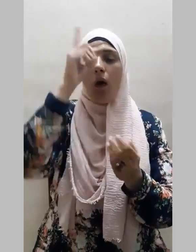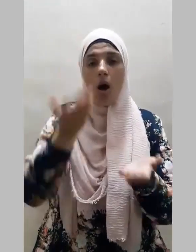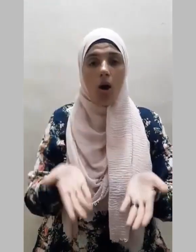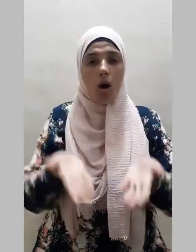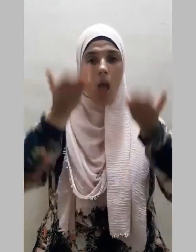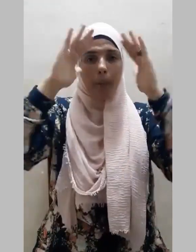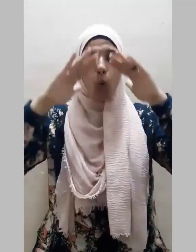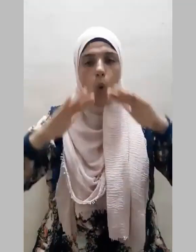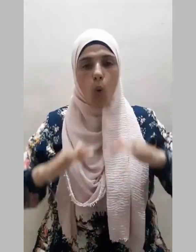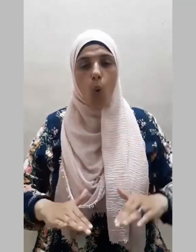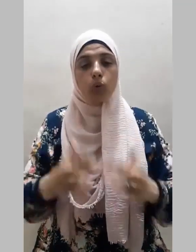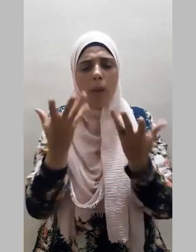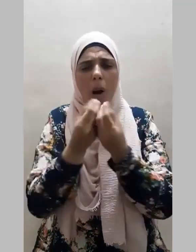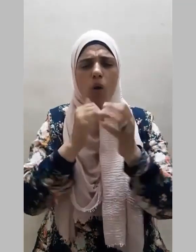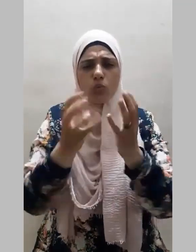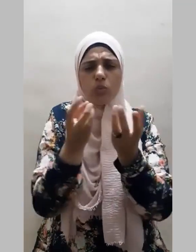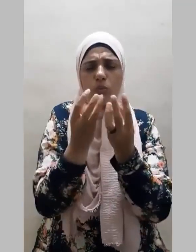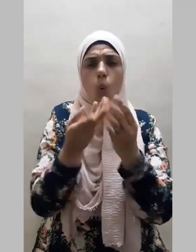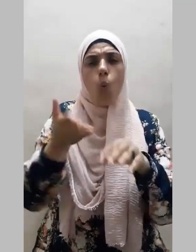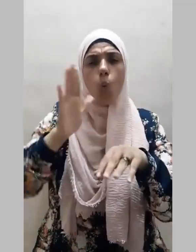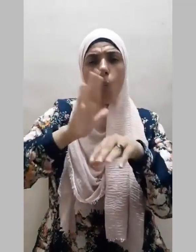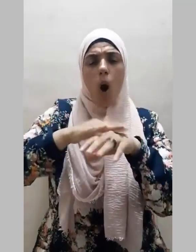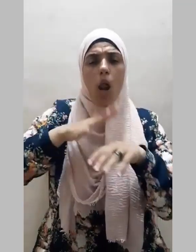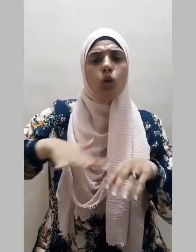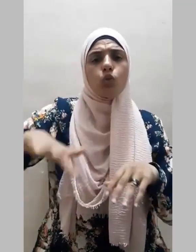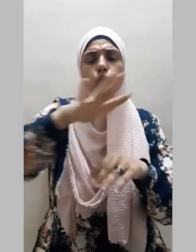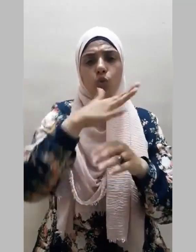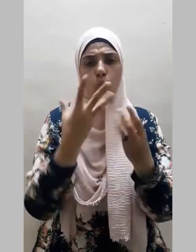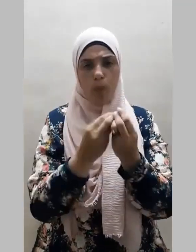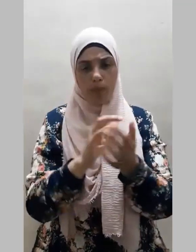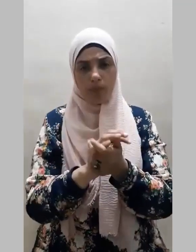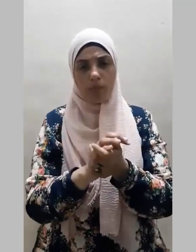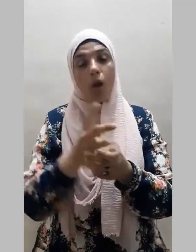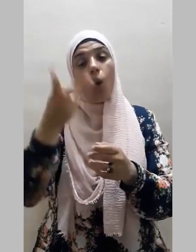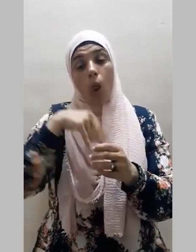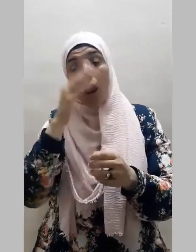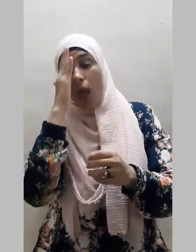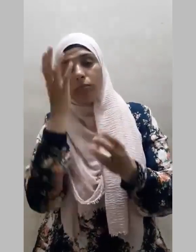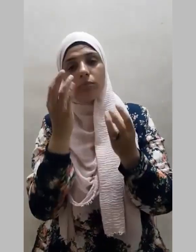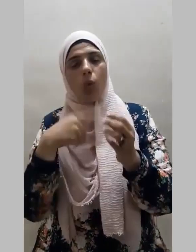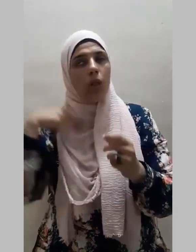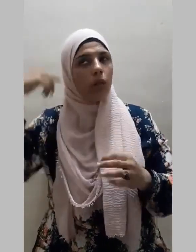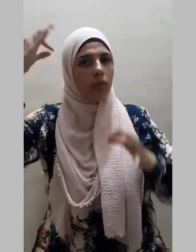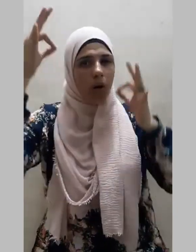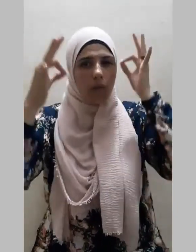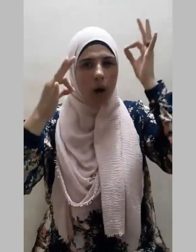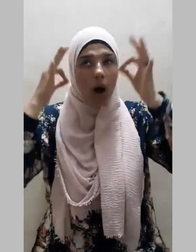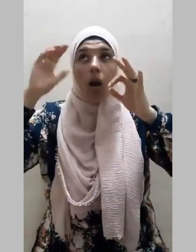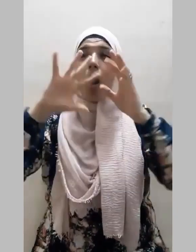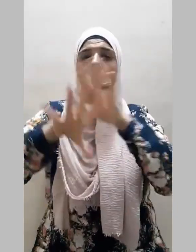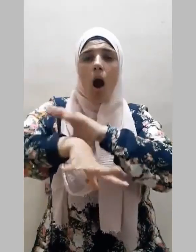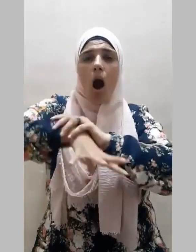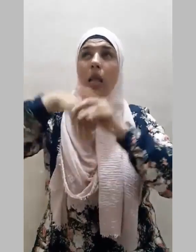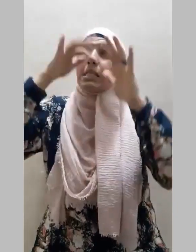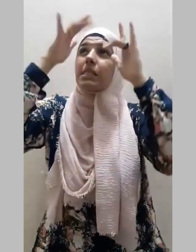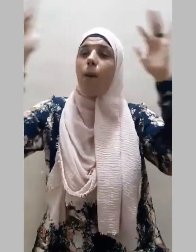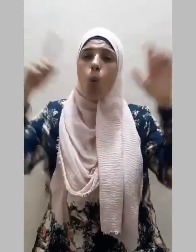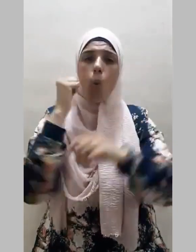وقعودا وعلى ذنوبهم ويتفكرون في خلق السماوات والأرض ربنا